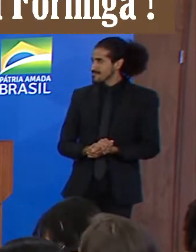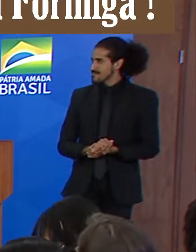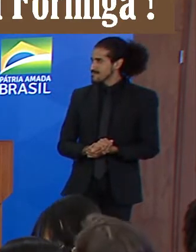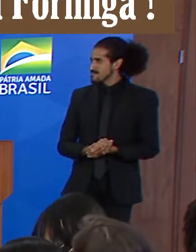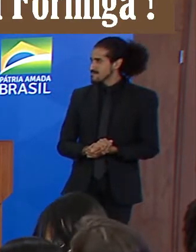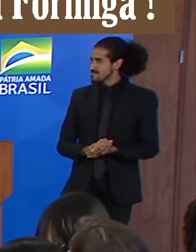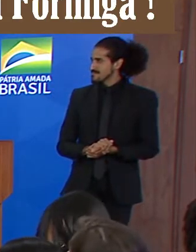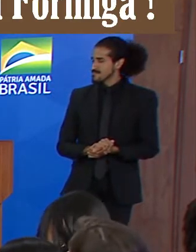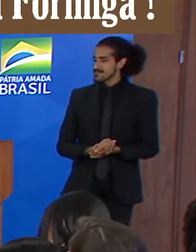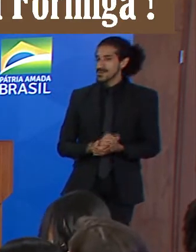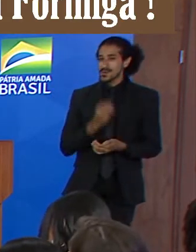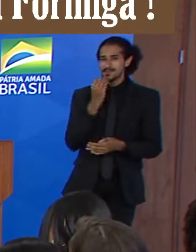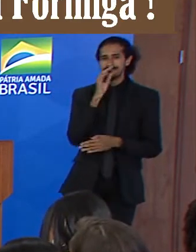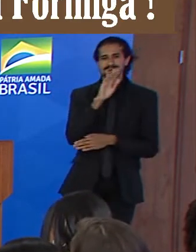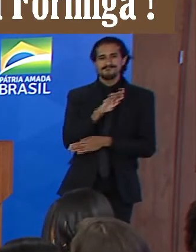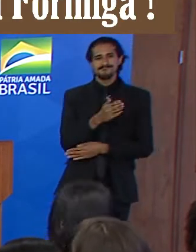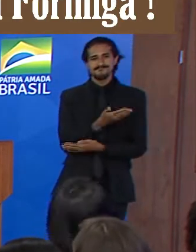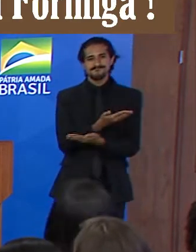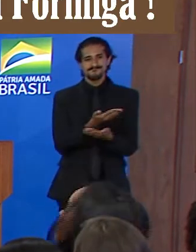Boa tarde a todos